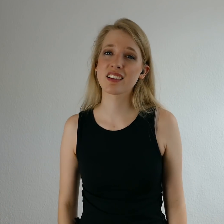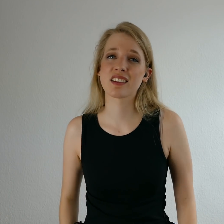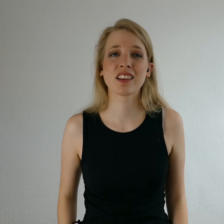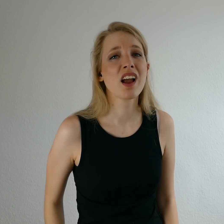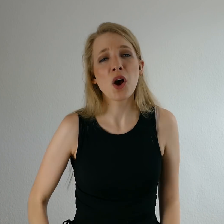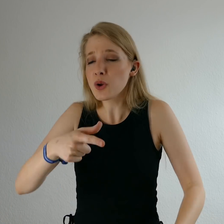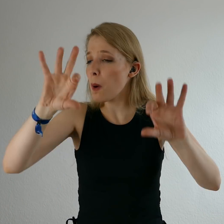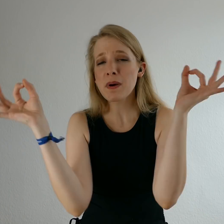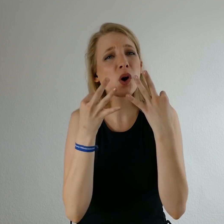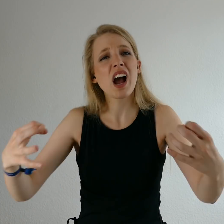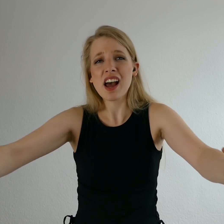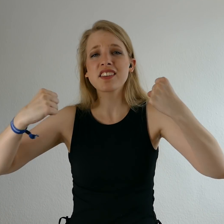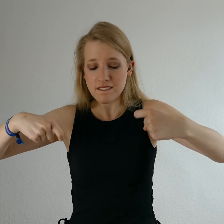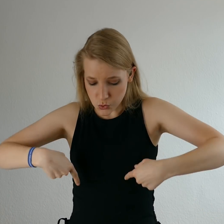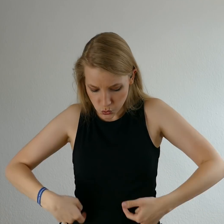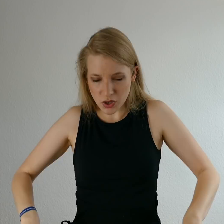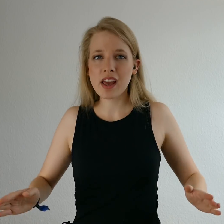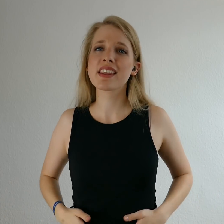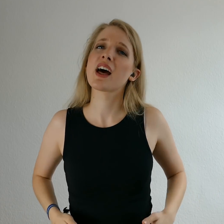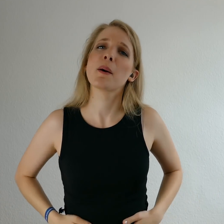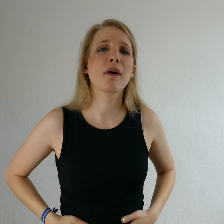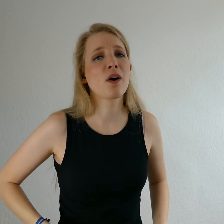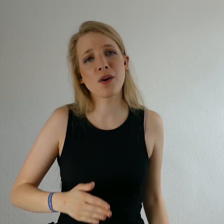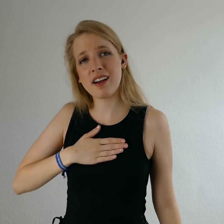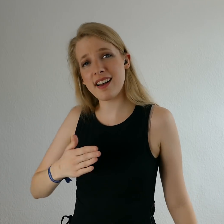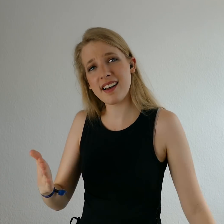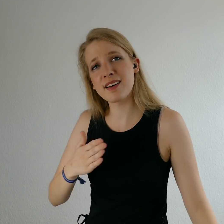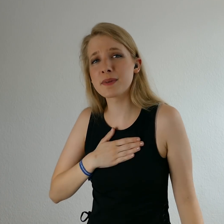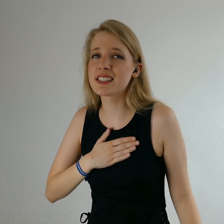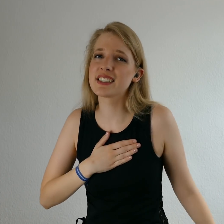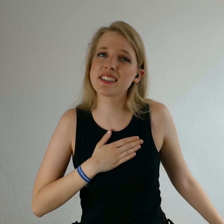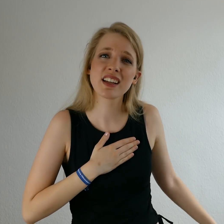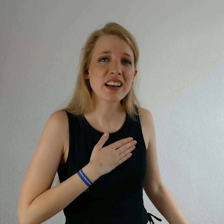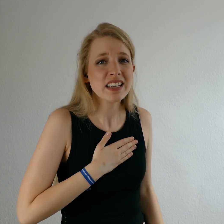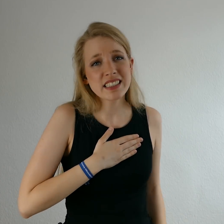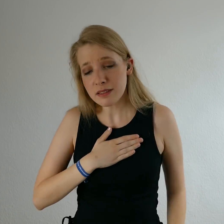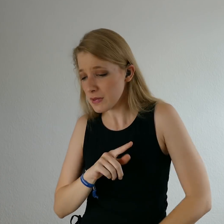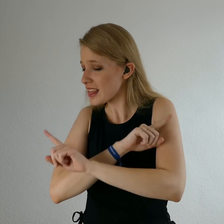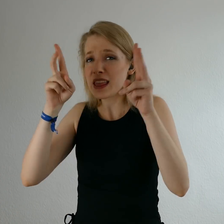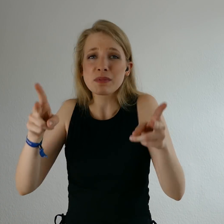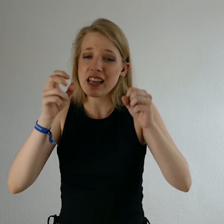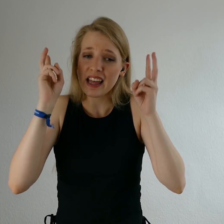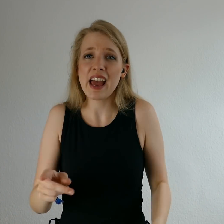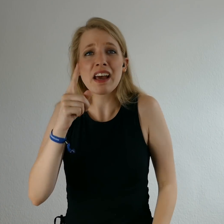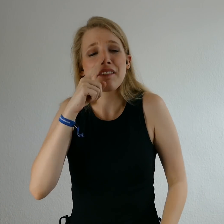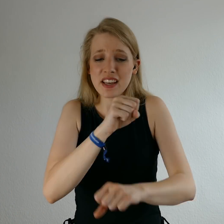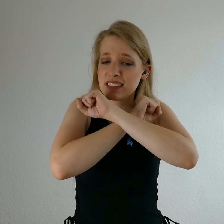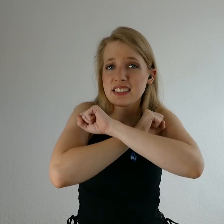Du musst keine Brut in deinem Bauch haben Niemand ist ein Recht, wenn es